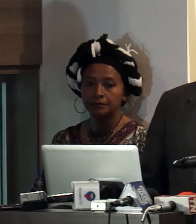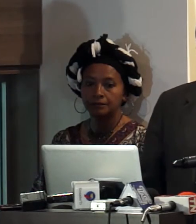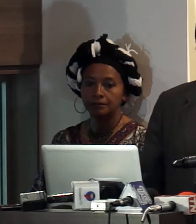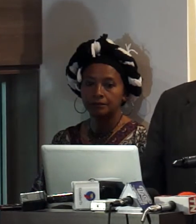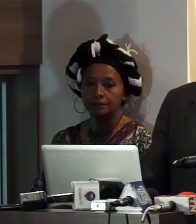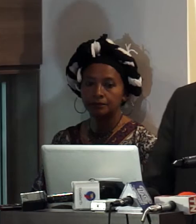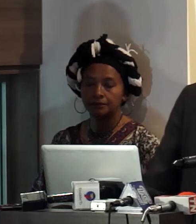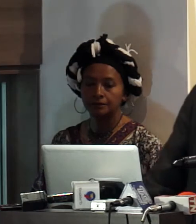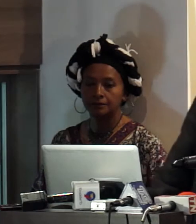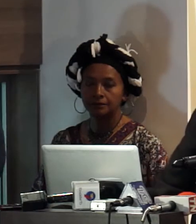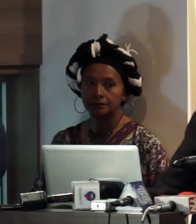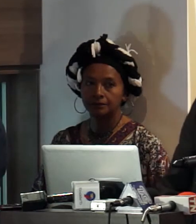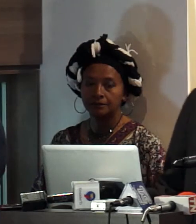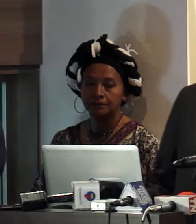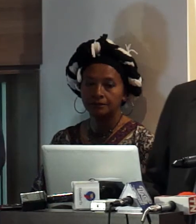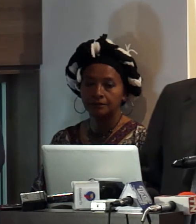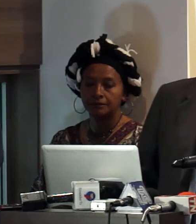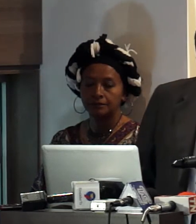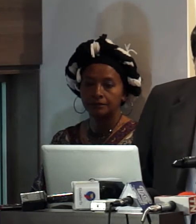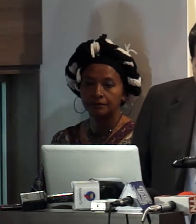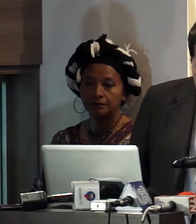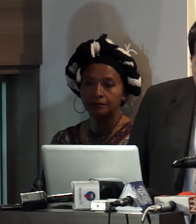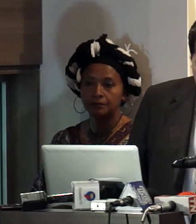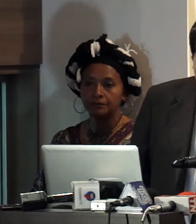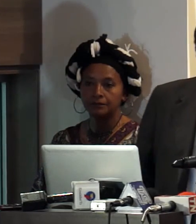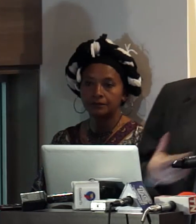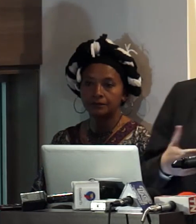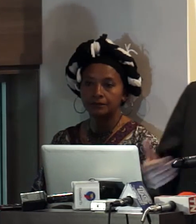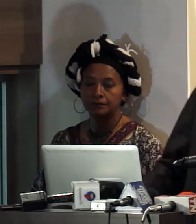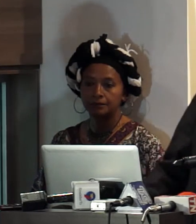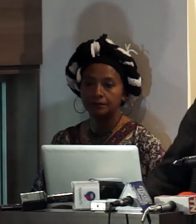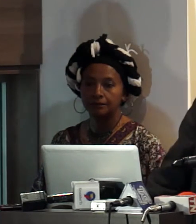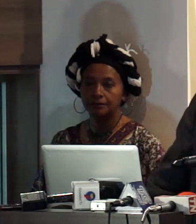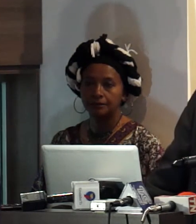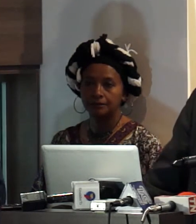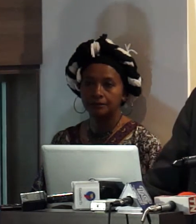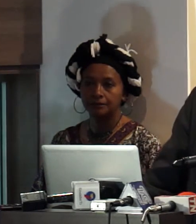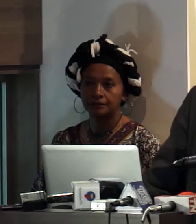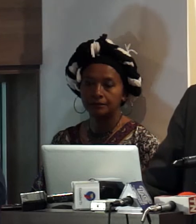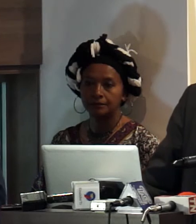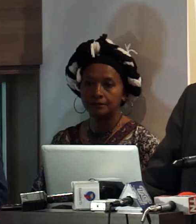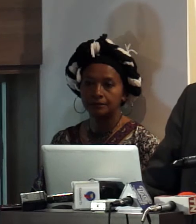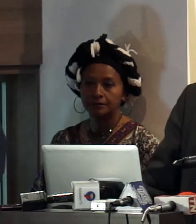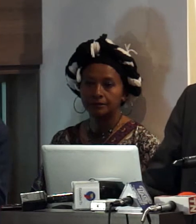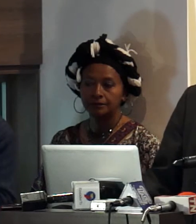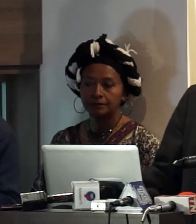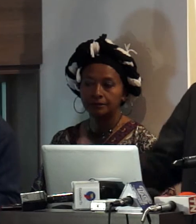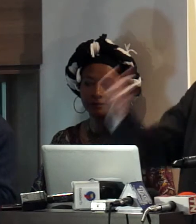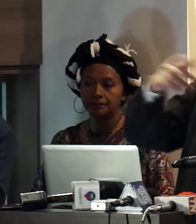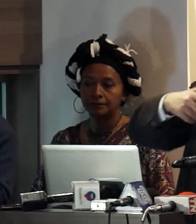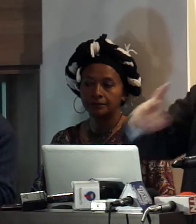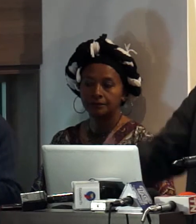yo me puse a reflexionar al respecto y les ponía un ejemplo les decía miren yo soy abogado y